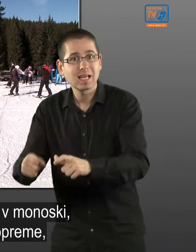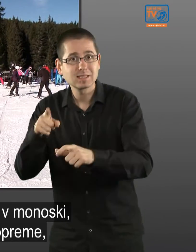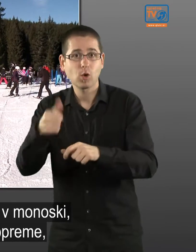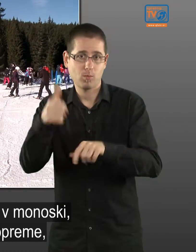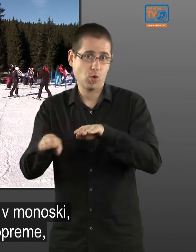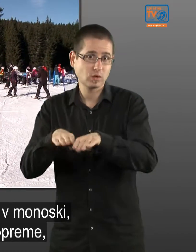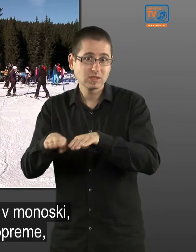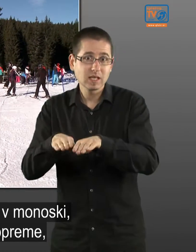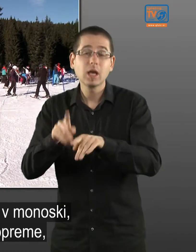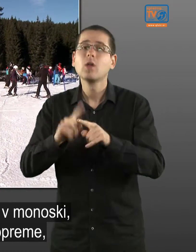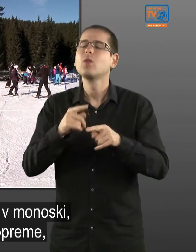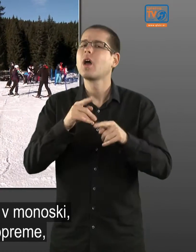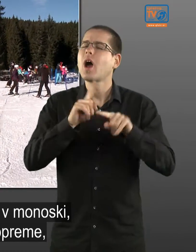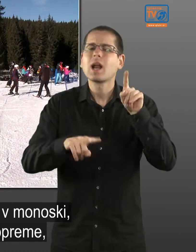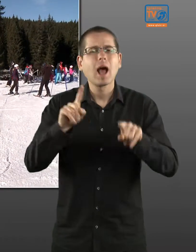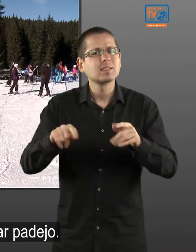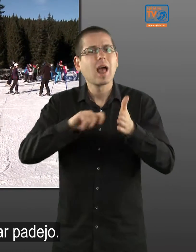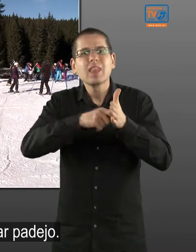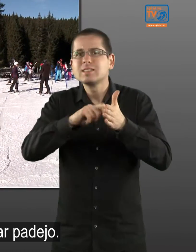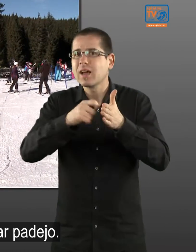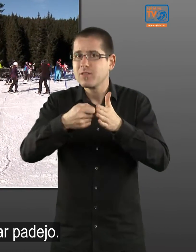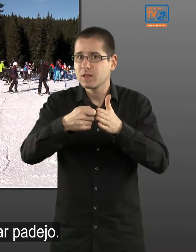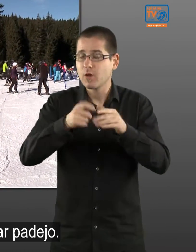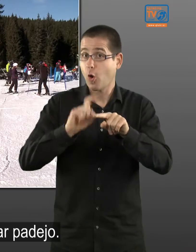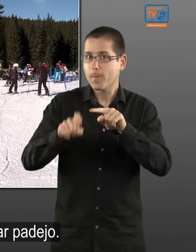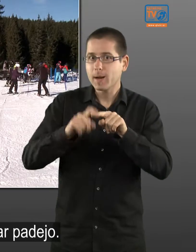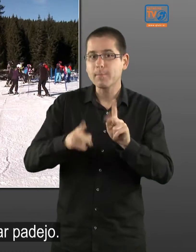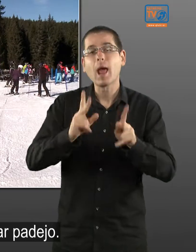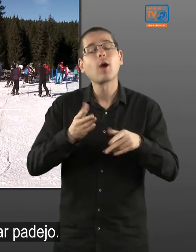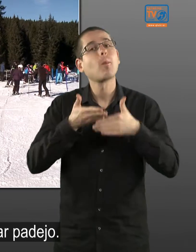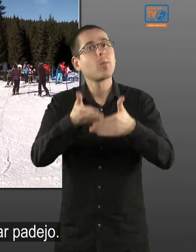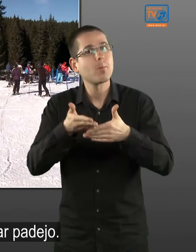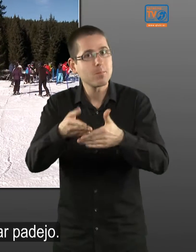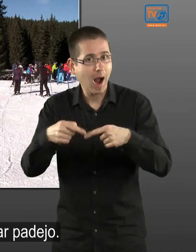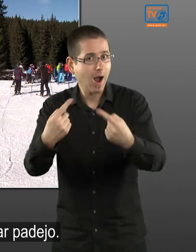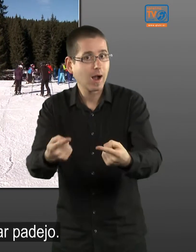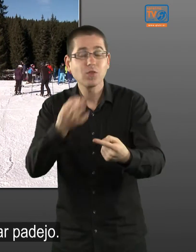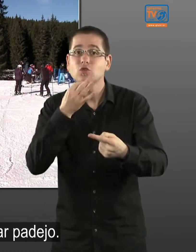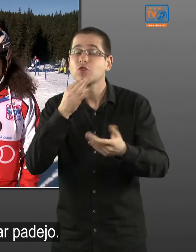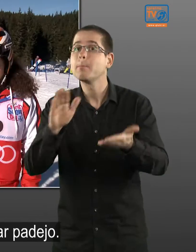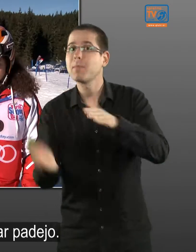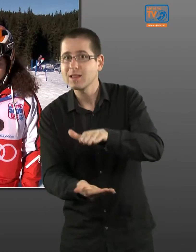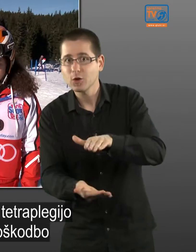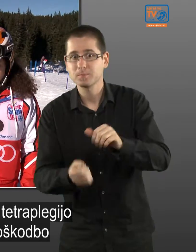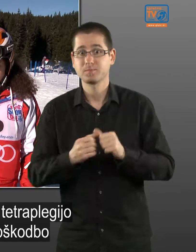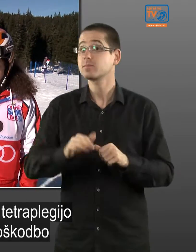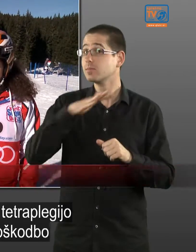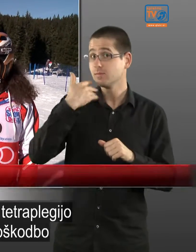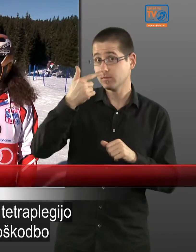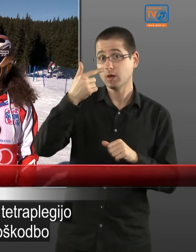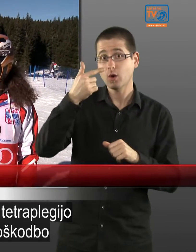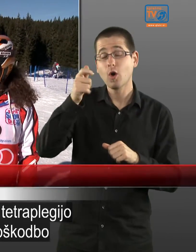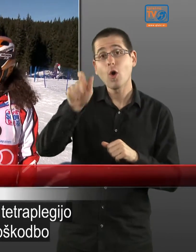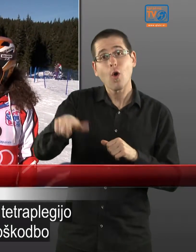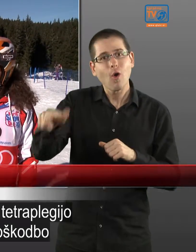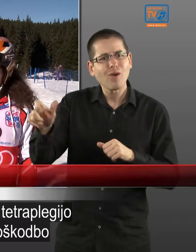razne nastavitve, možne upreme, kako mu pomagati, kadar padajo. Mnogo oseb s